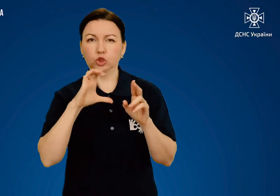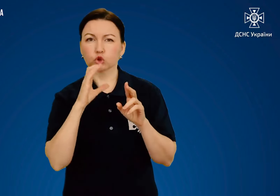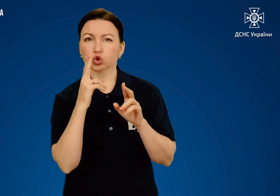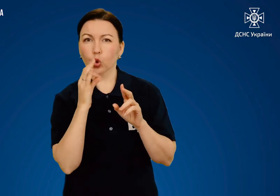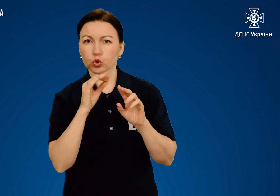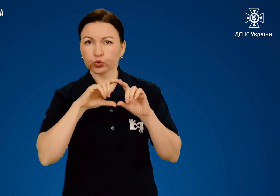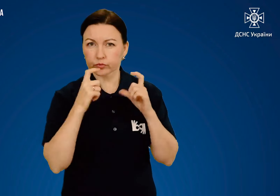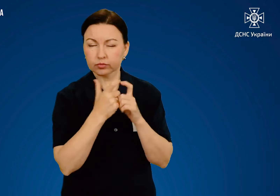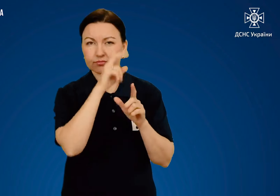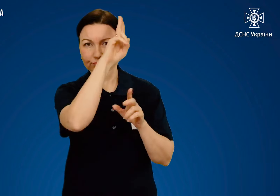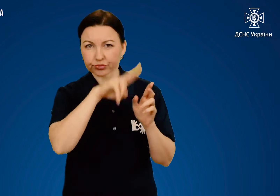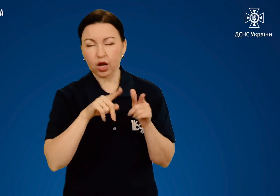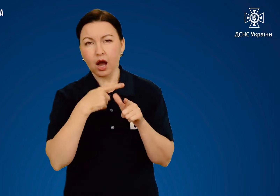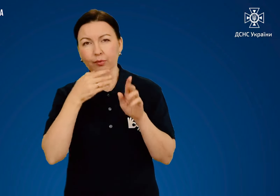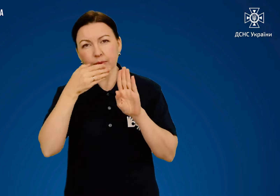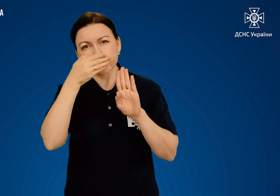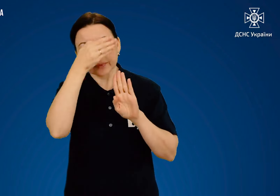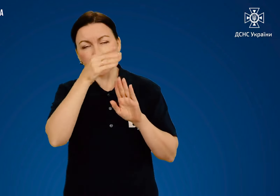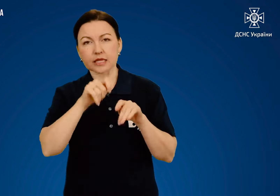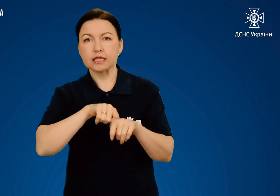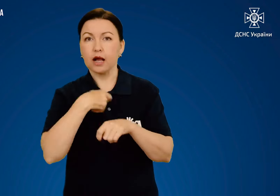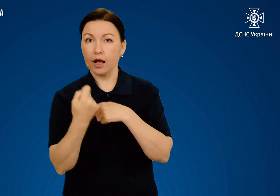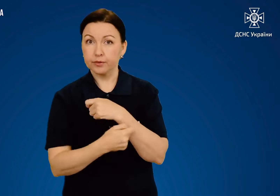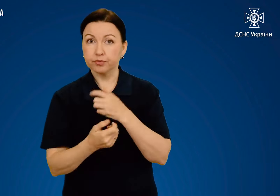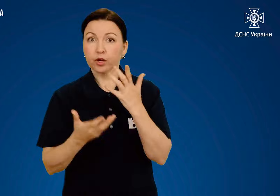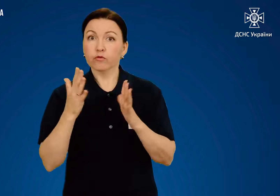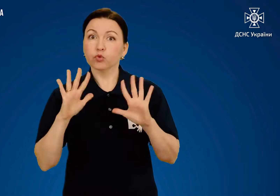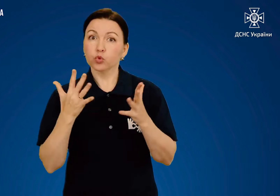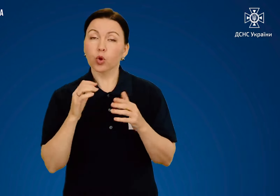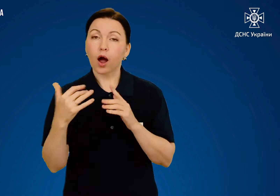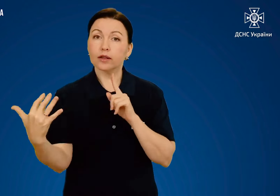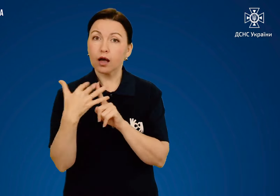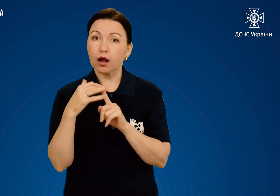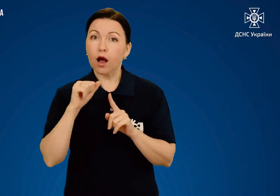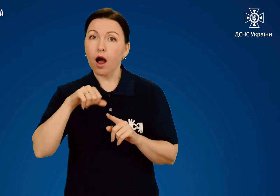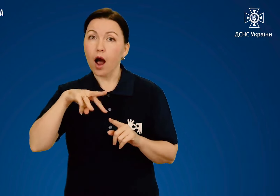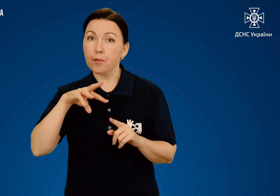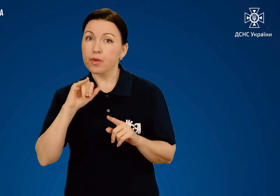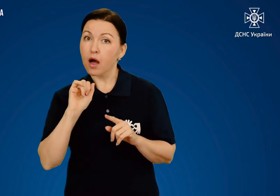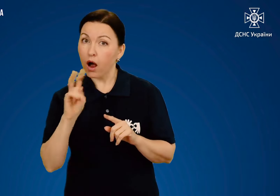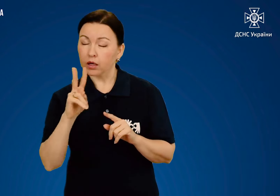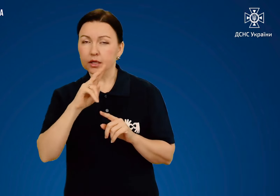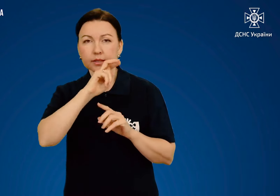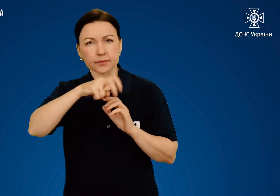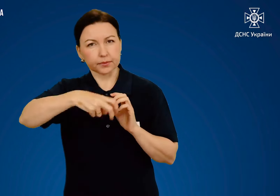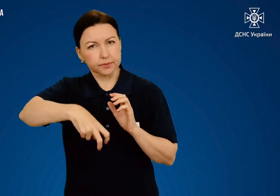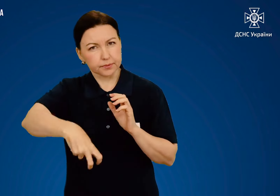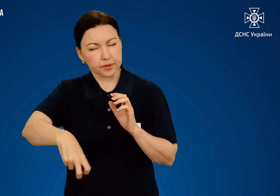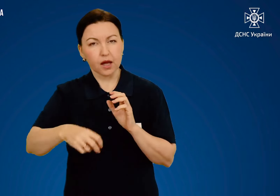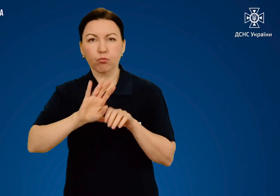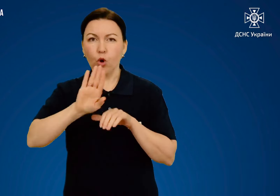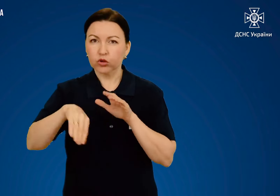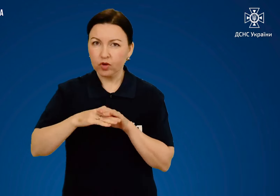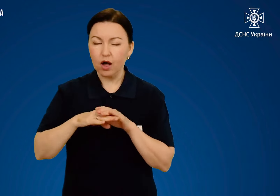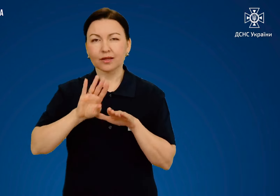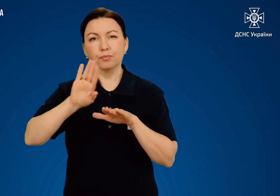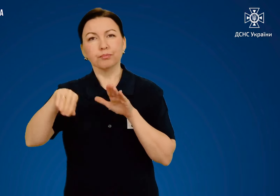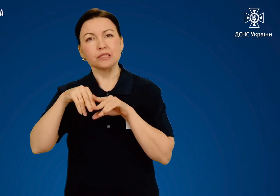заткніть тканиною. У разі атаки аміаком спускайтеся в підвал, підземну парковку